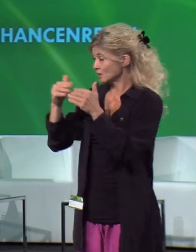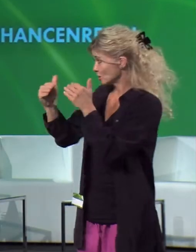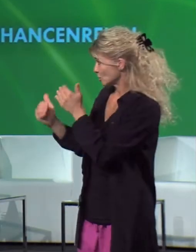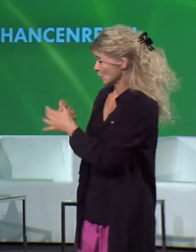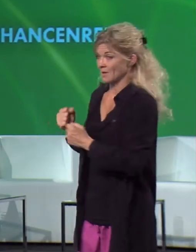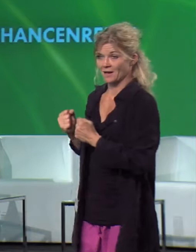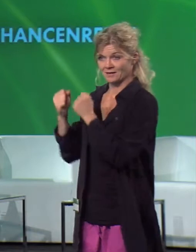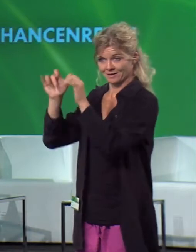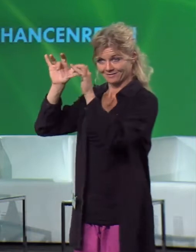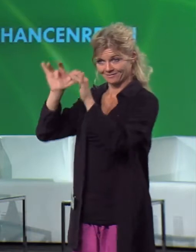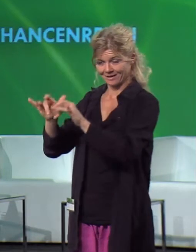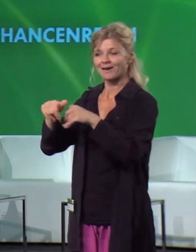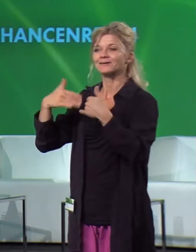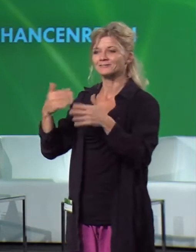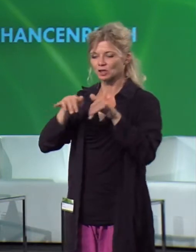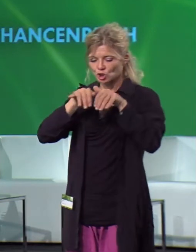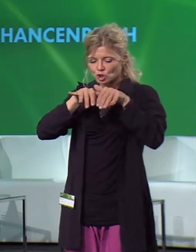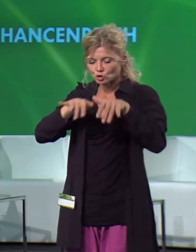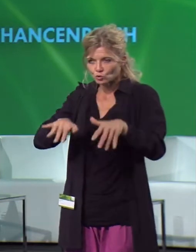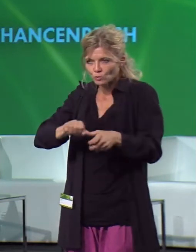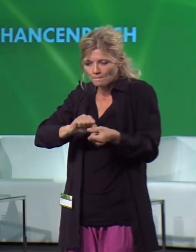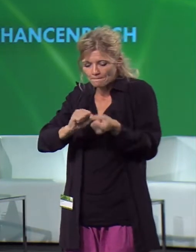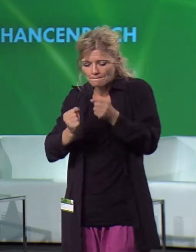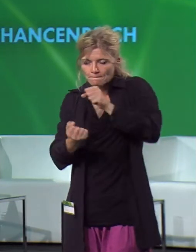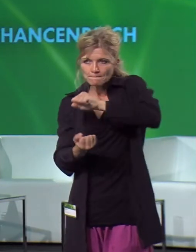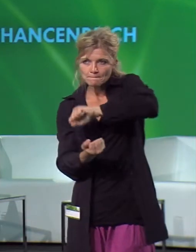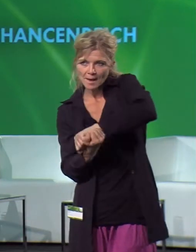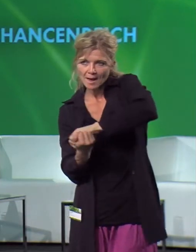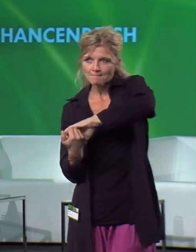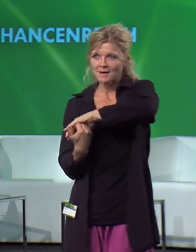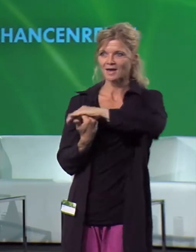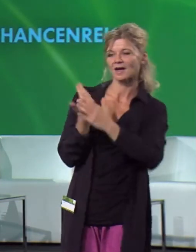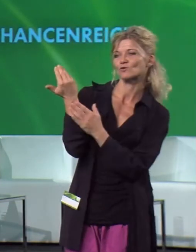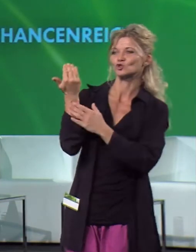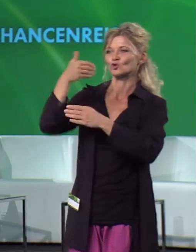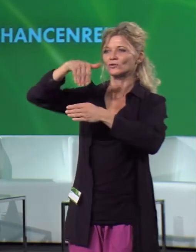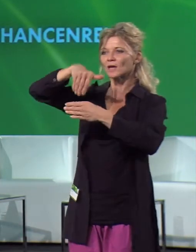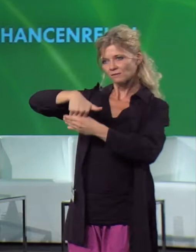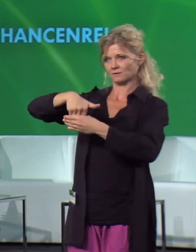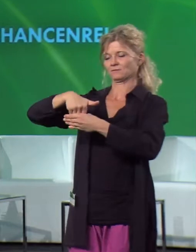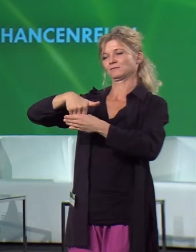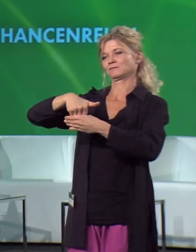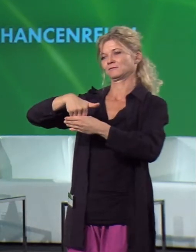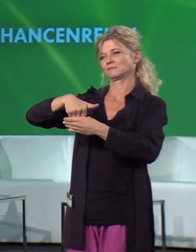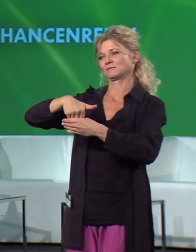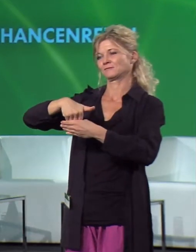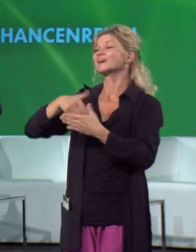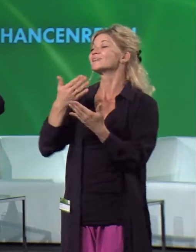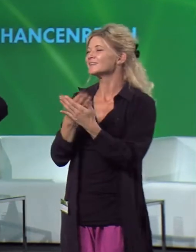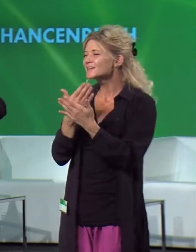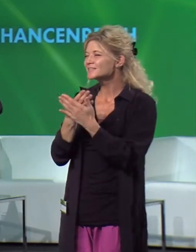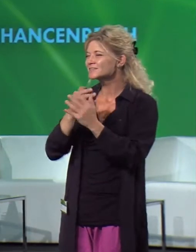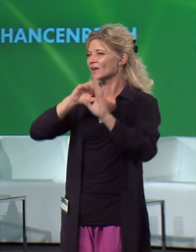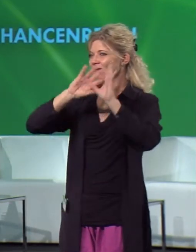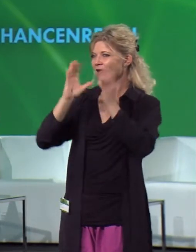droht Ihnen eine strukturelle Revolutionierung der gesamten Energieversorgung. Und deswegen sind alle, die davon ablenken, durch